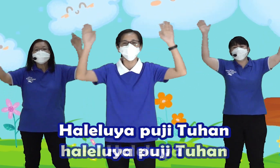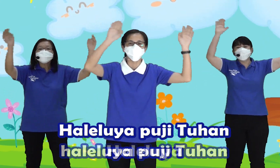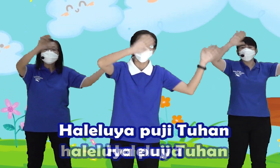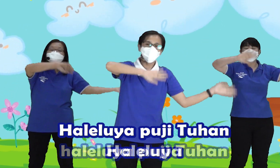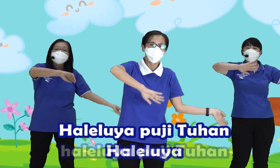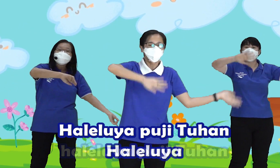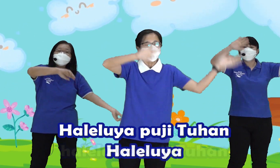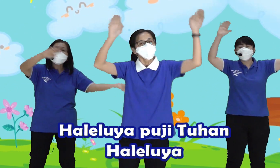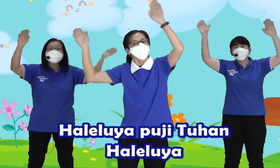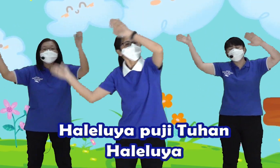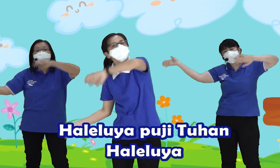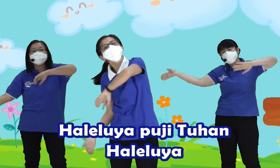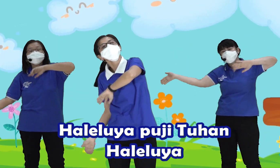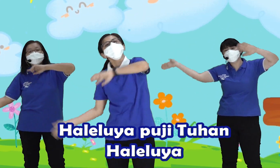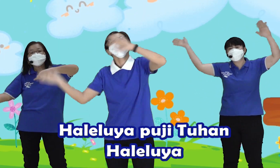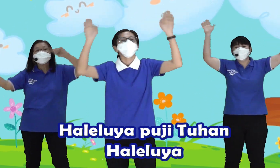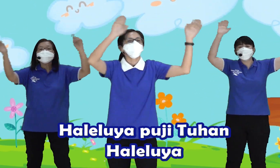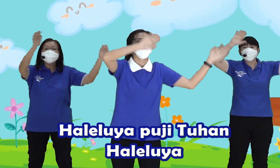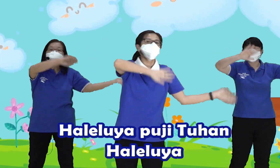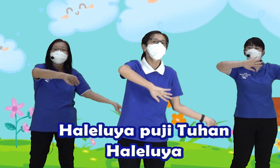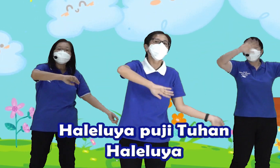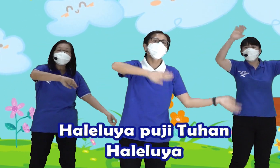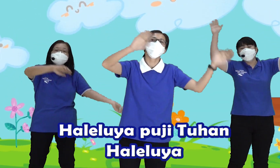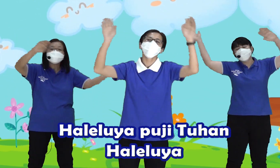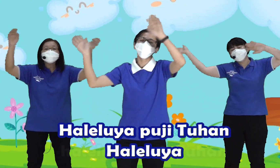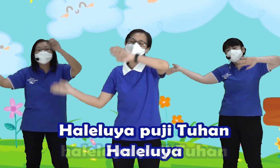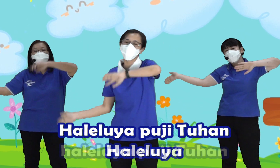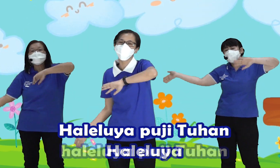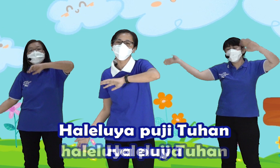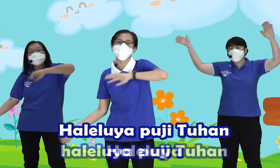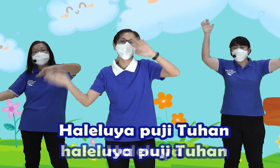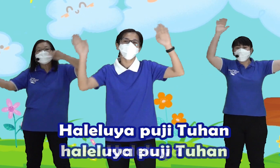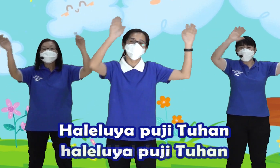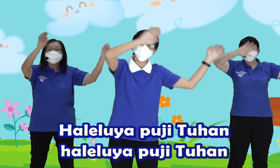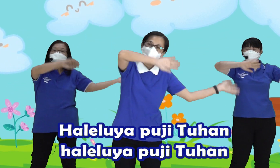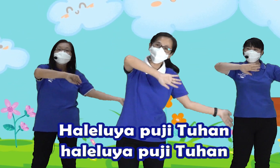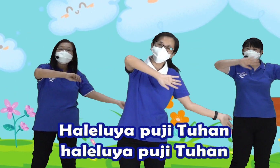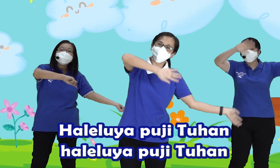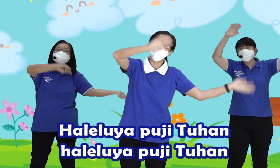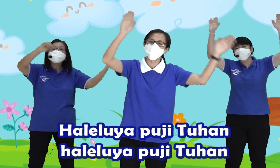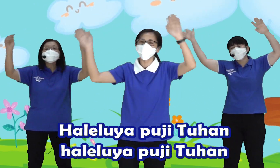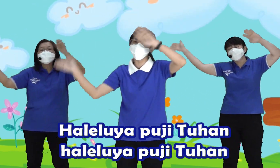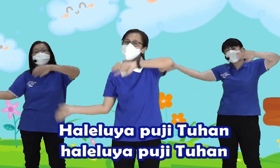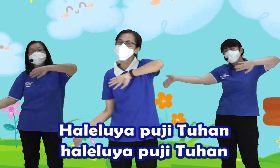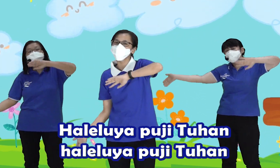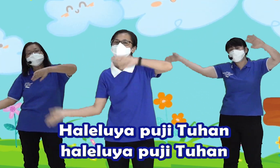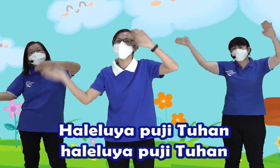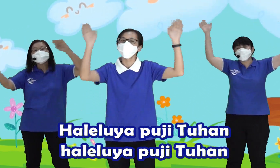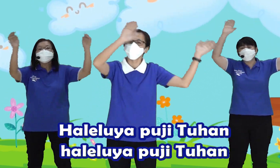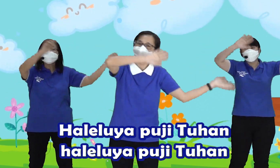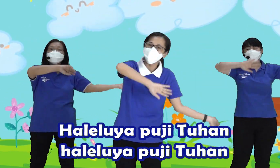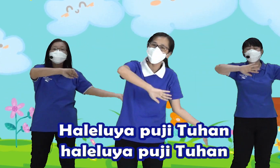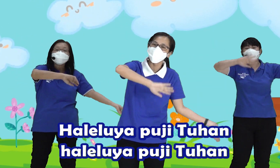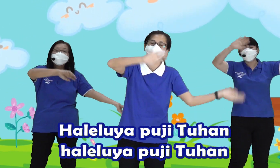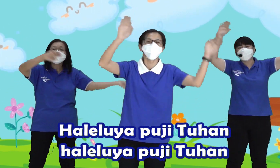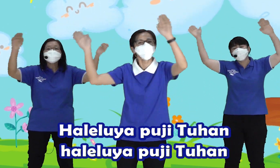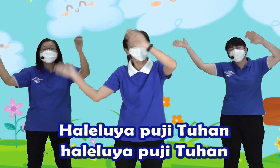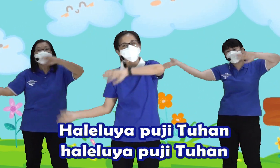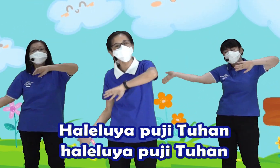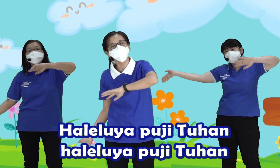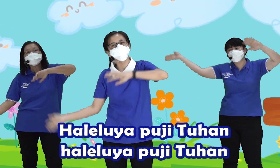puji Tuhan, haleluya Haleluya, puji Tuhan,